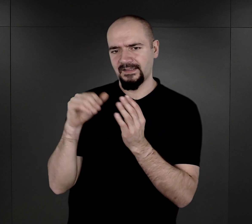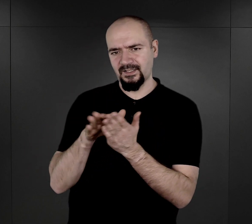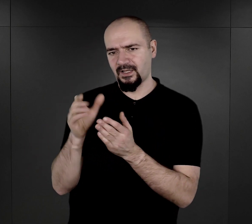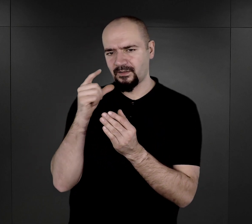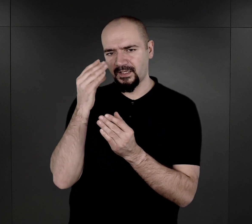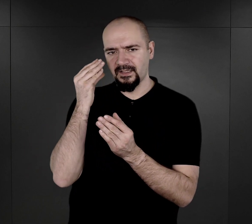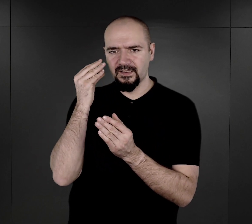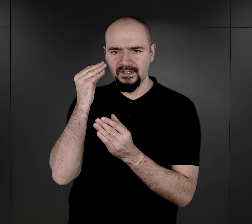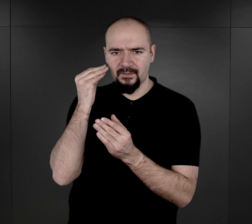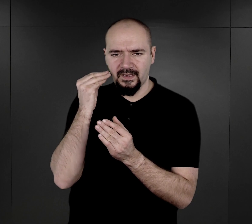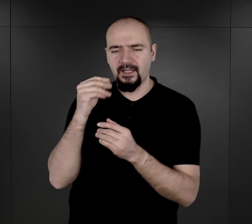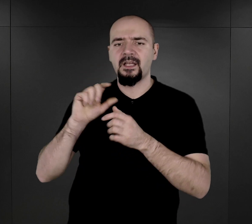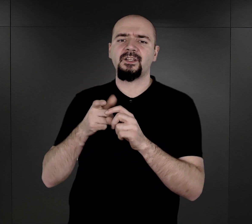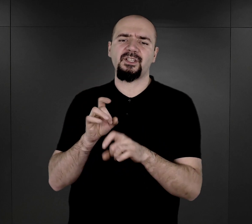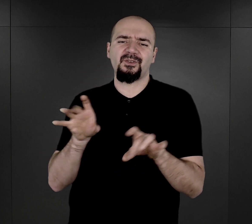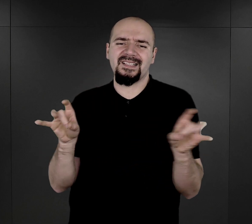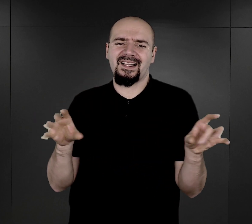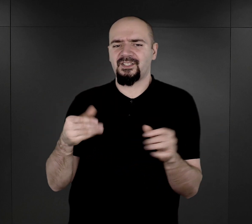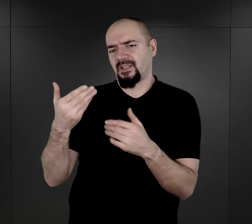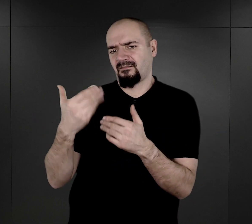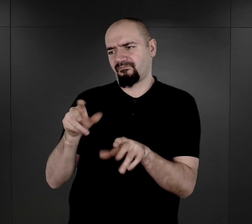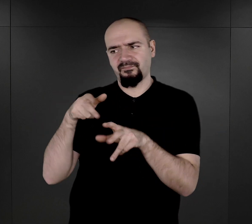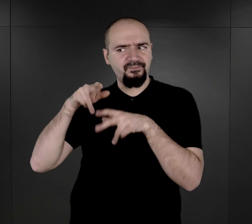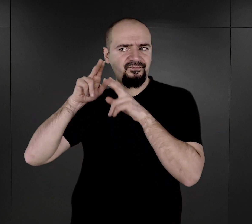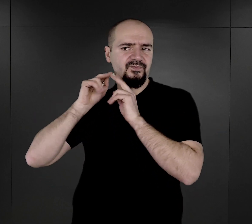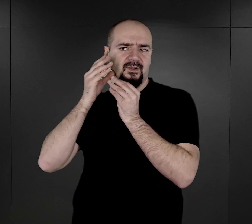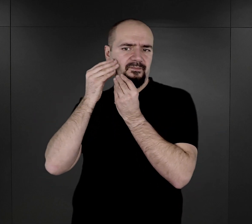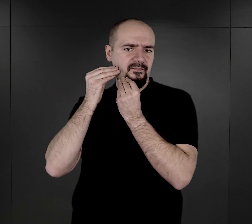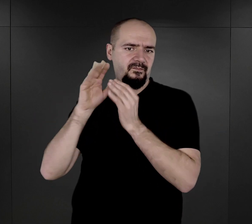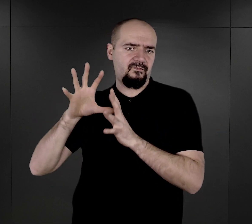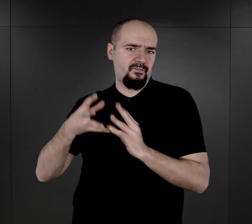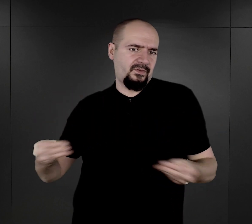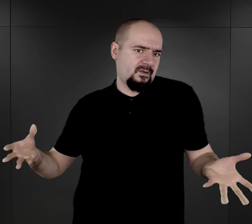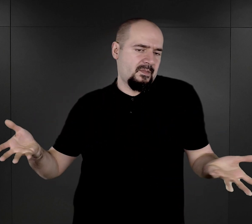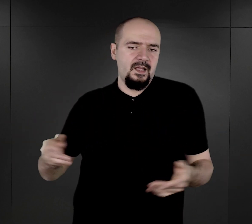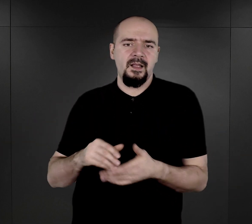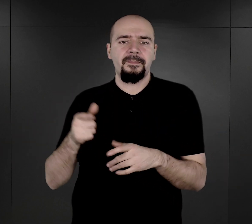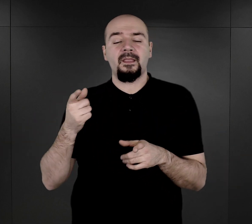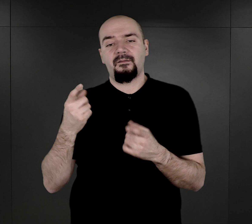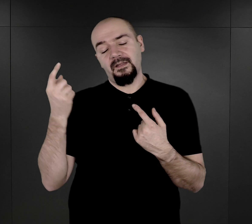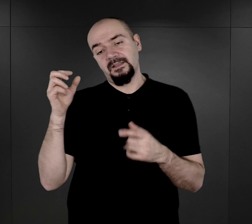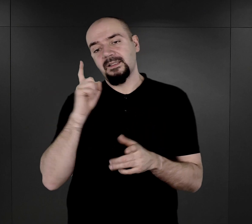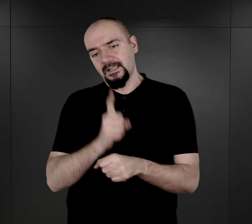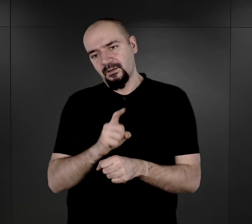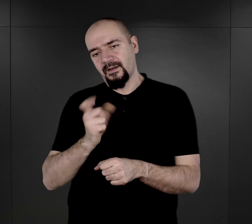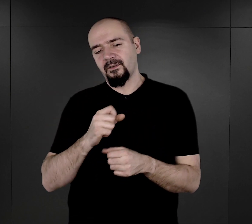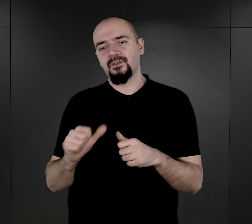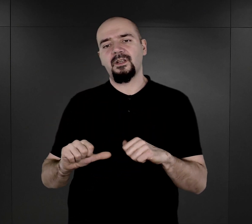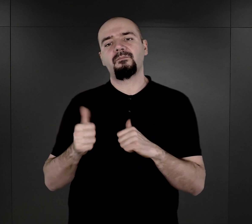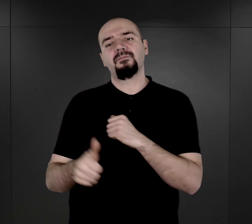czyli ta infekcja zaczyna się wycofywać. Uznano, że właśnie przyczyną jej powstawania były